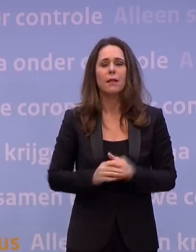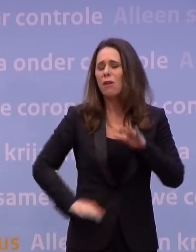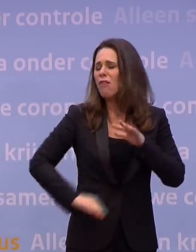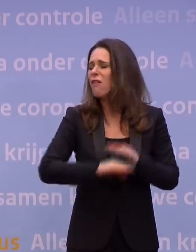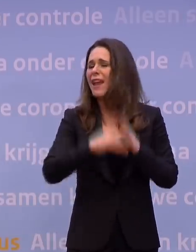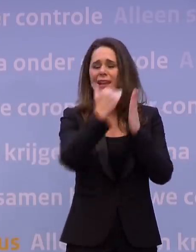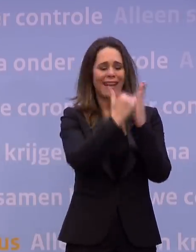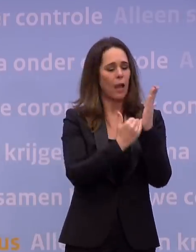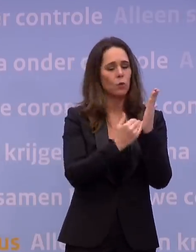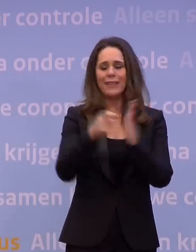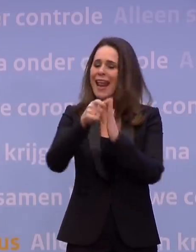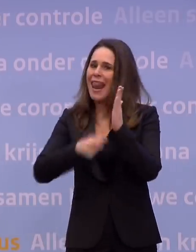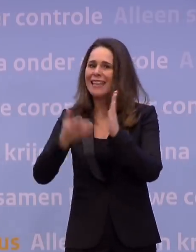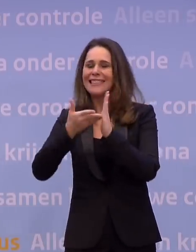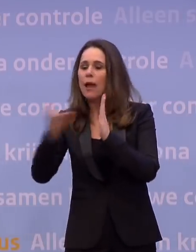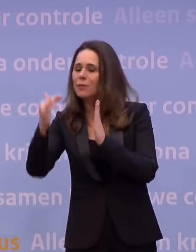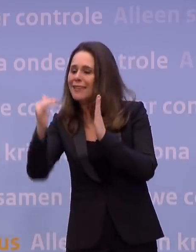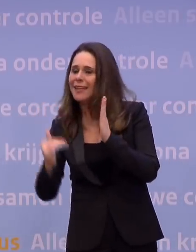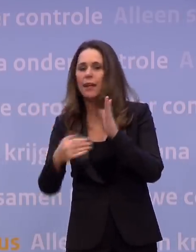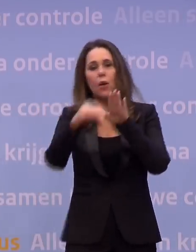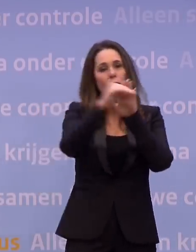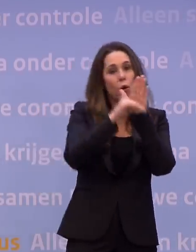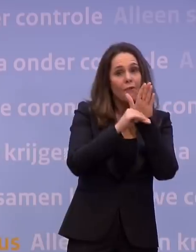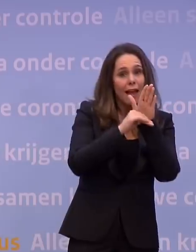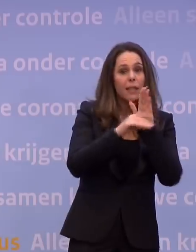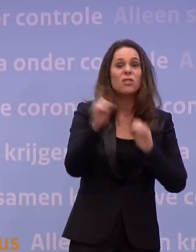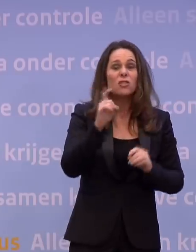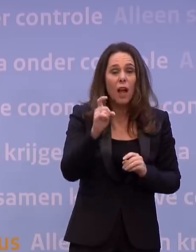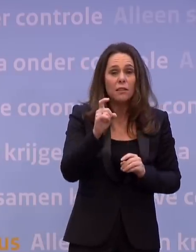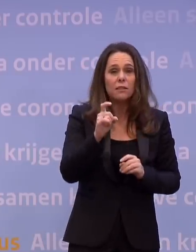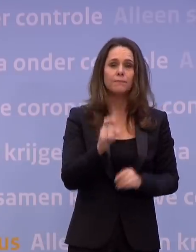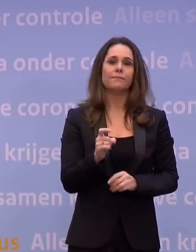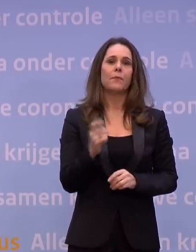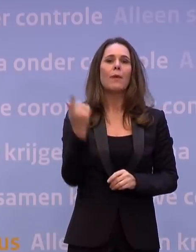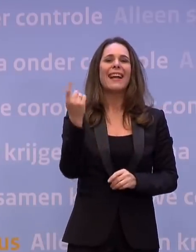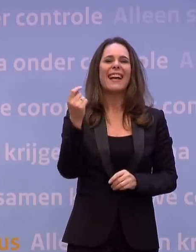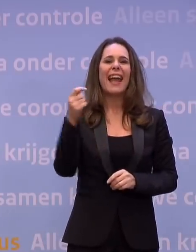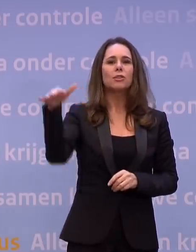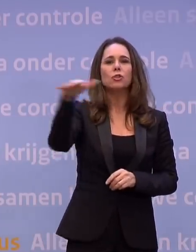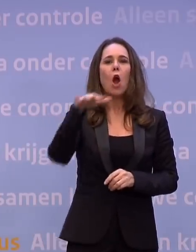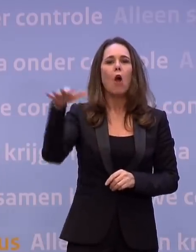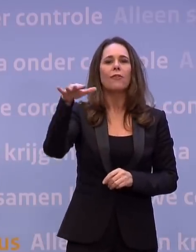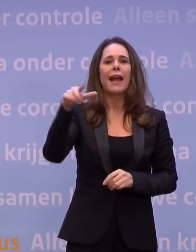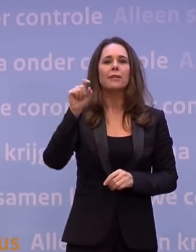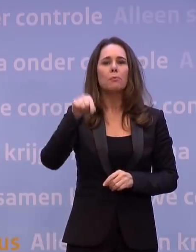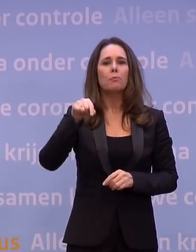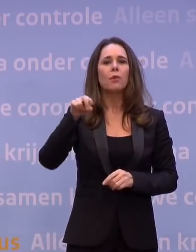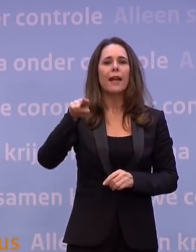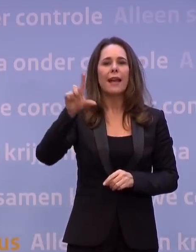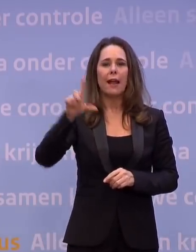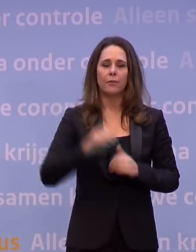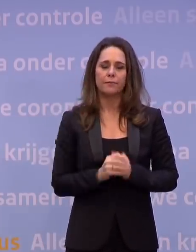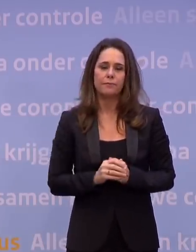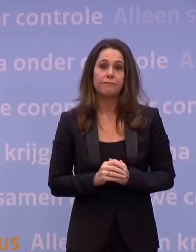uitzonderingen en voorwaarden staat straks op rijksoverheid.nl. Een avondklok betekent dus ook dat de